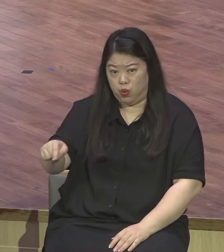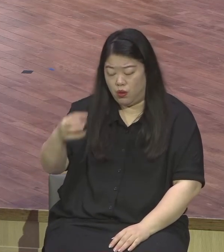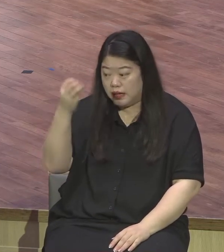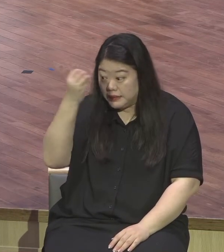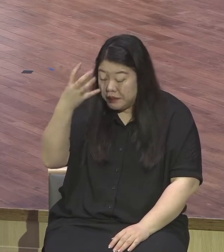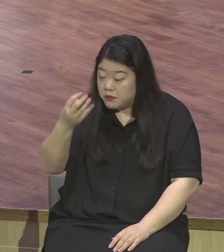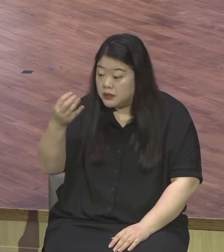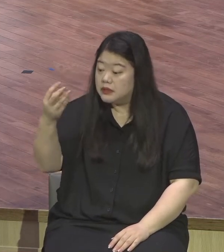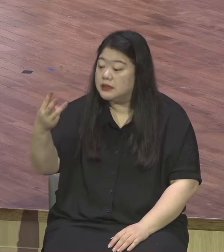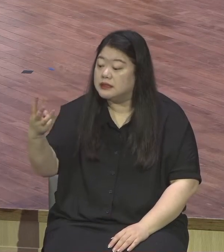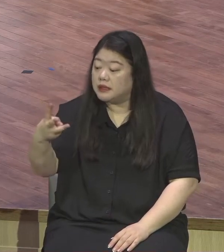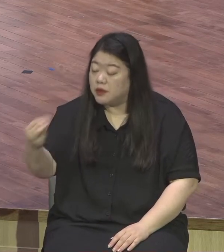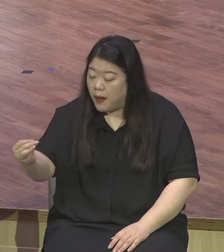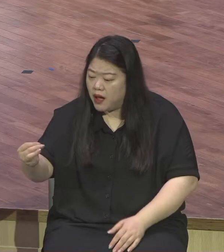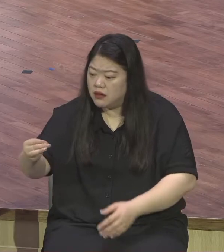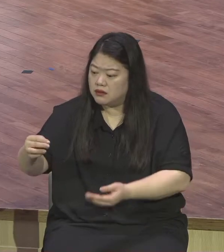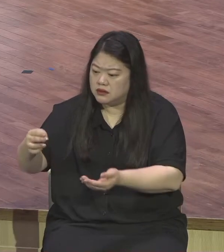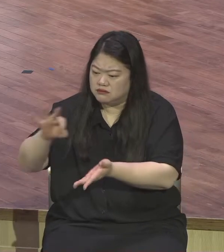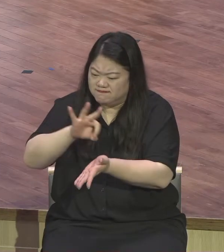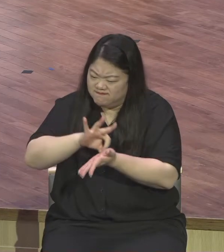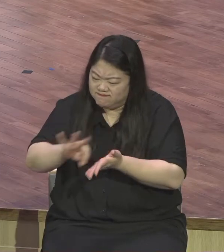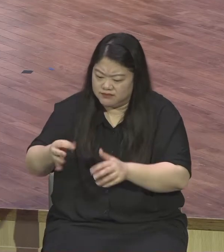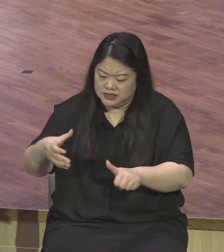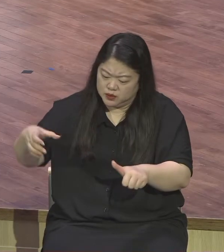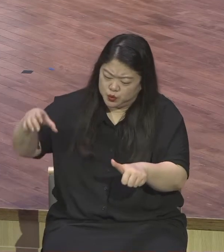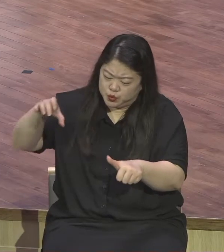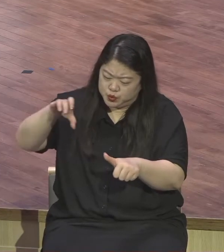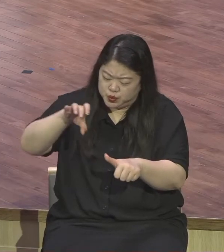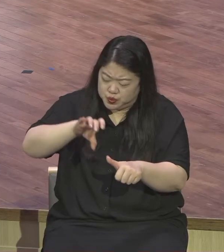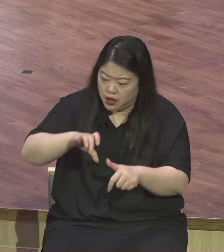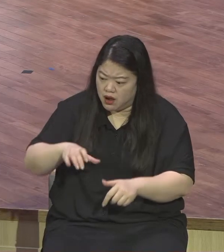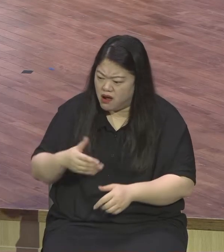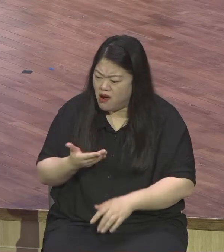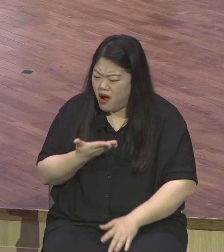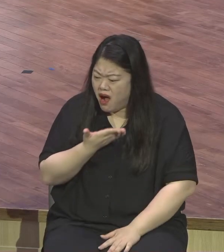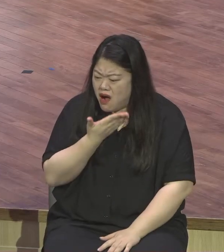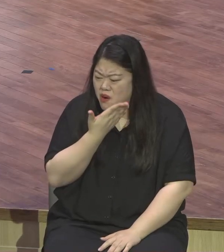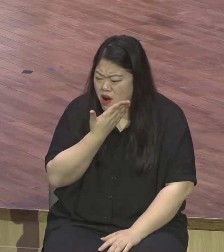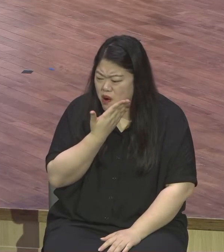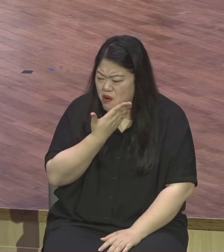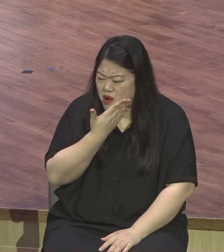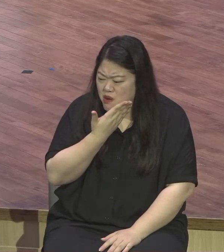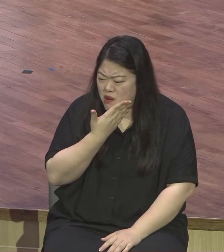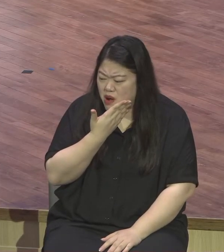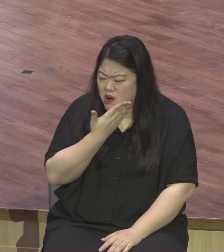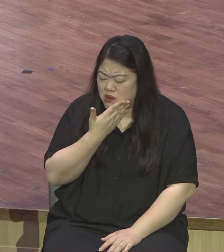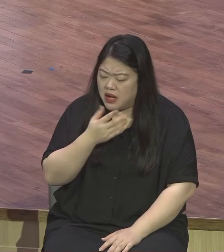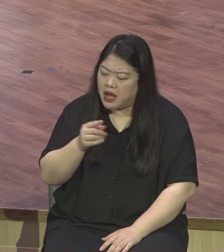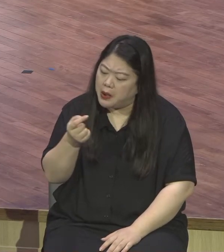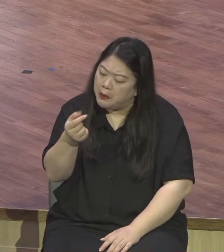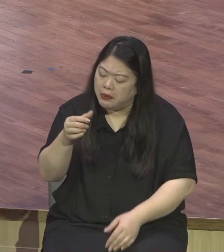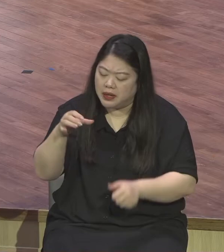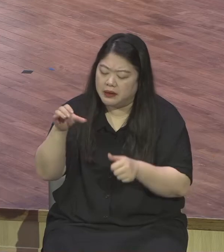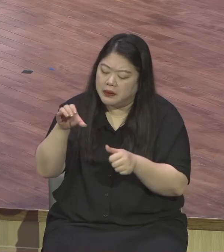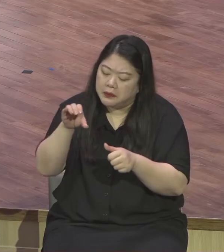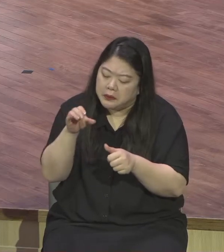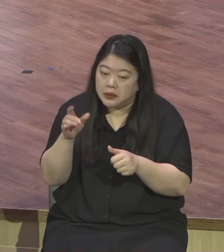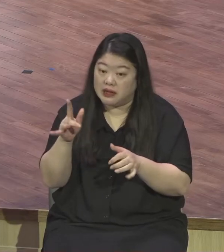근데 마리아가 볼 때는 결코 낭비가 아니라 마리아에는 큰 기쁨이었어요 내가 어떻게